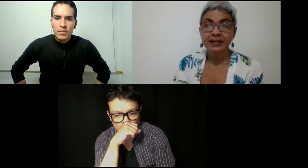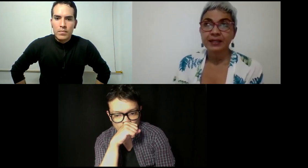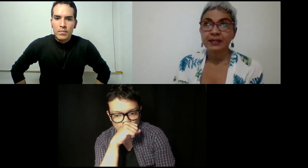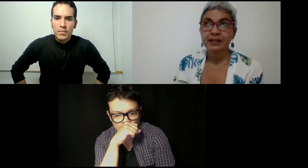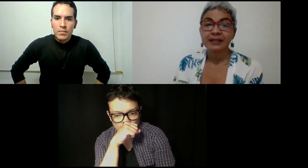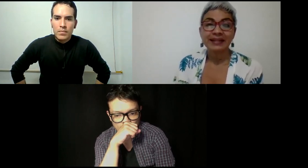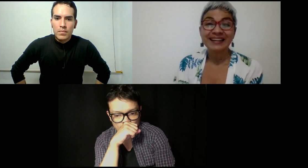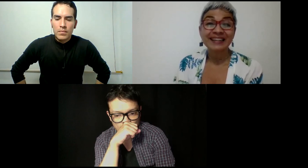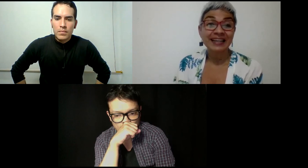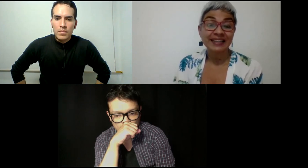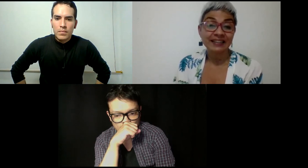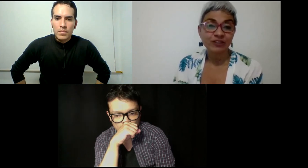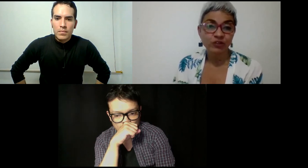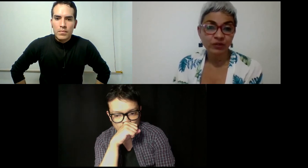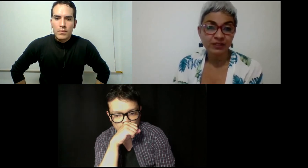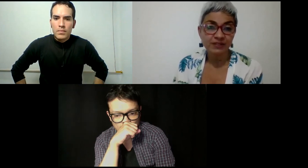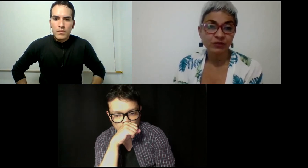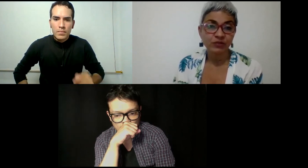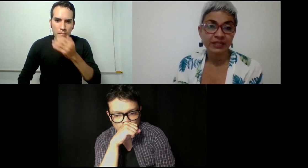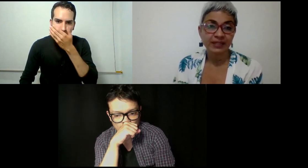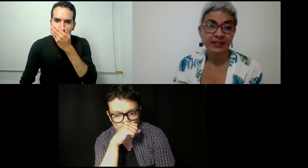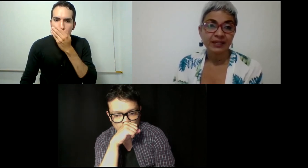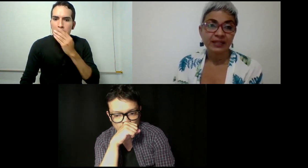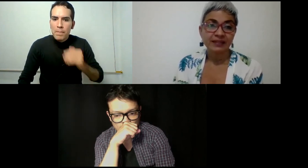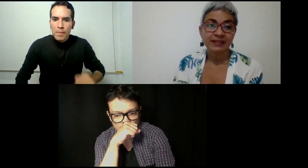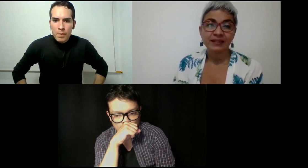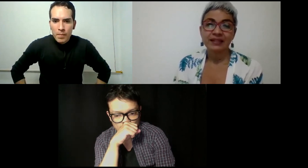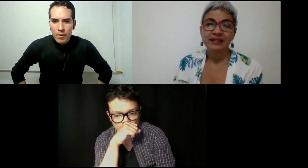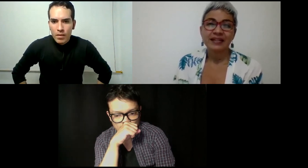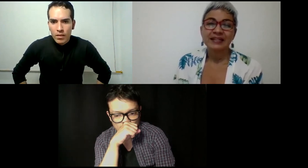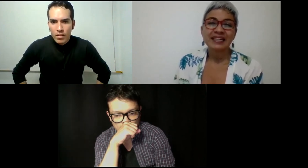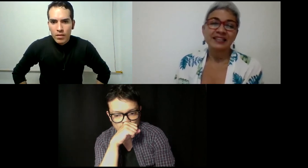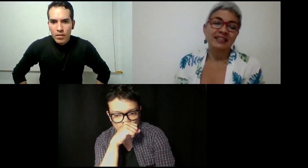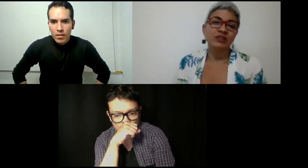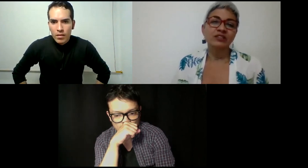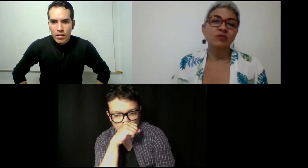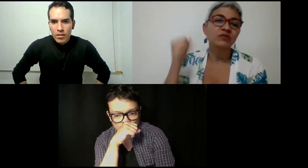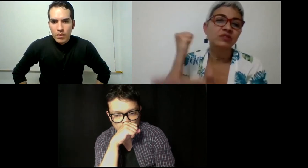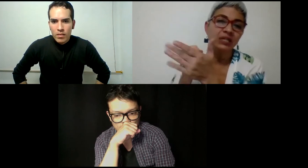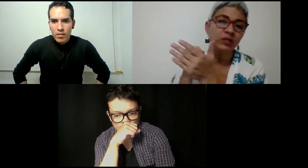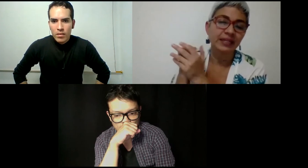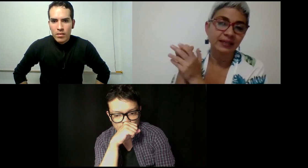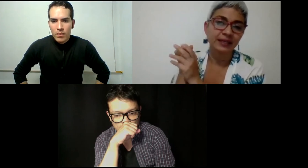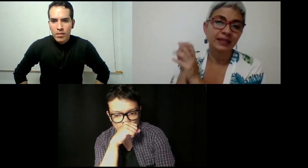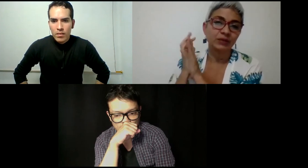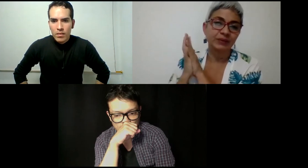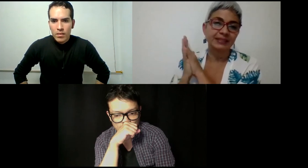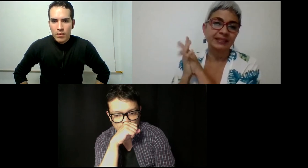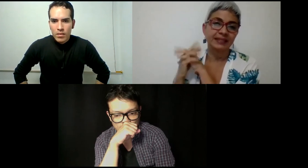tener la reacreditación institucional. La reacreditación es como un sello de garantía de la universidad.